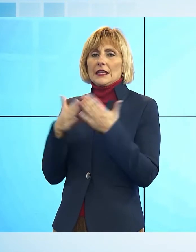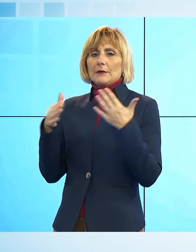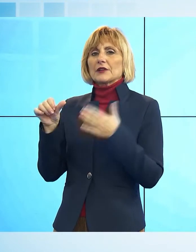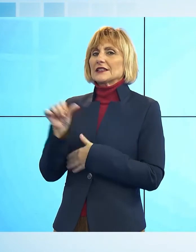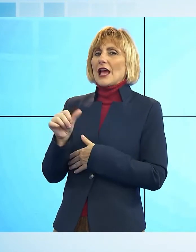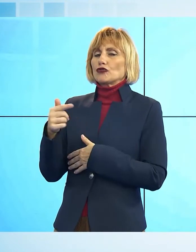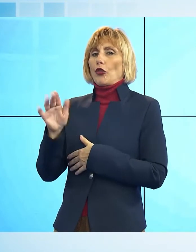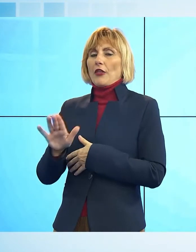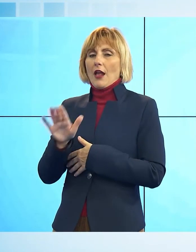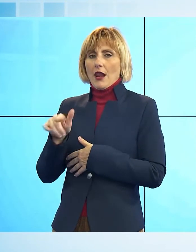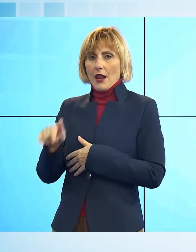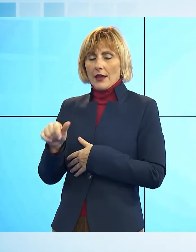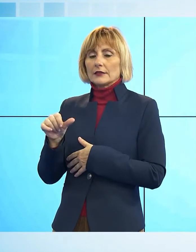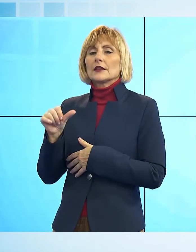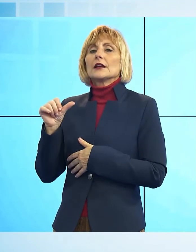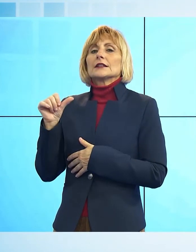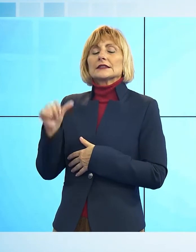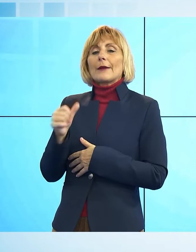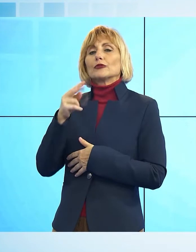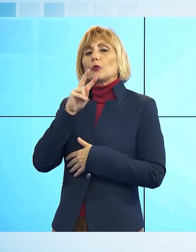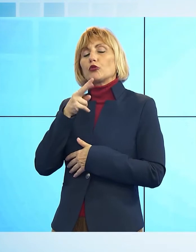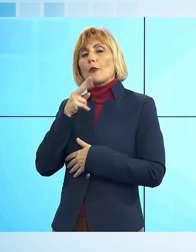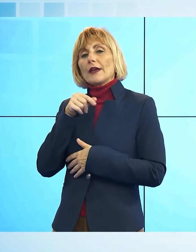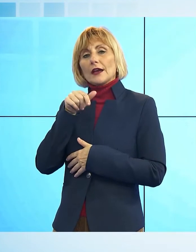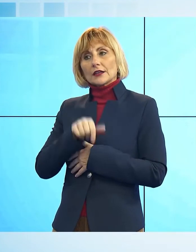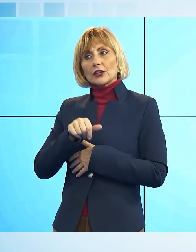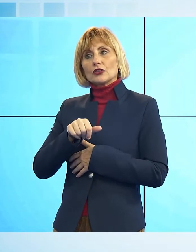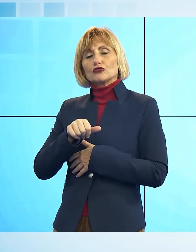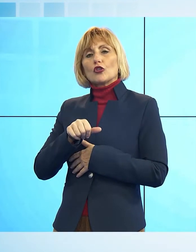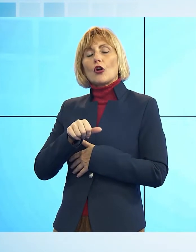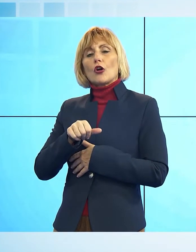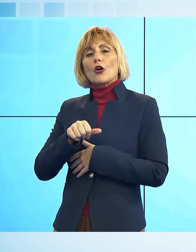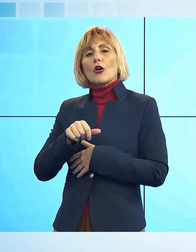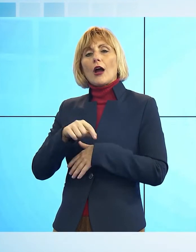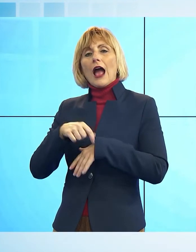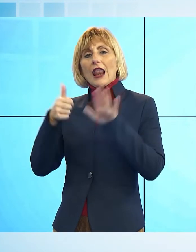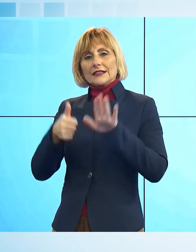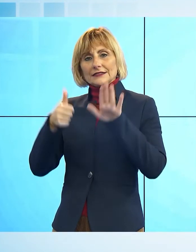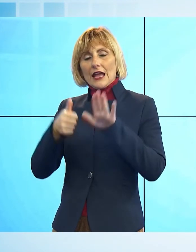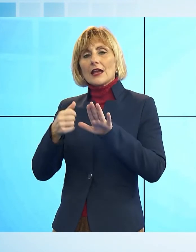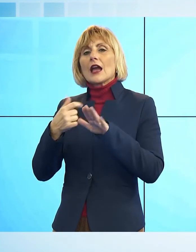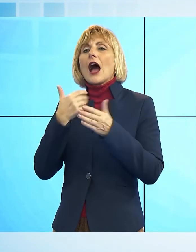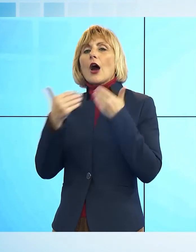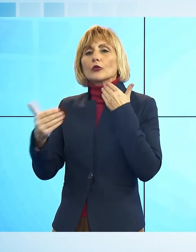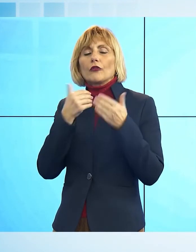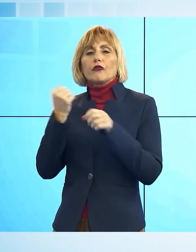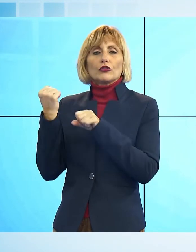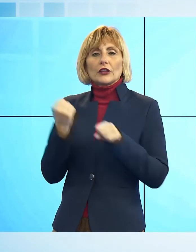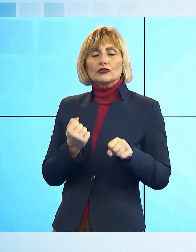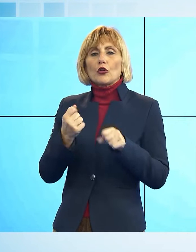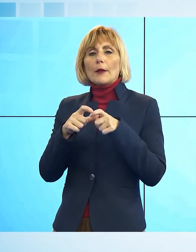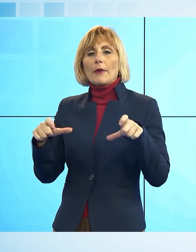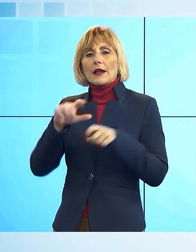Talenti. sabato pomeriggio alle 18 all'auditorium della Fondazione Banca del Monte di Lucca. Un appuntamento da non